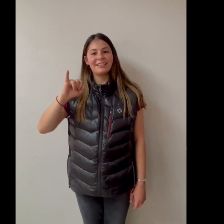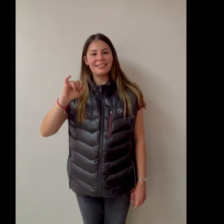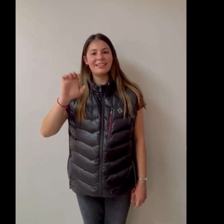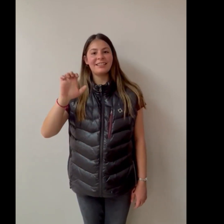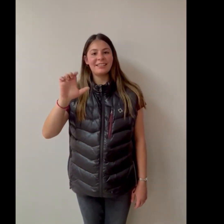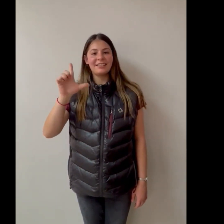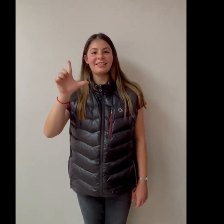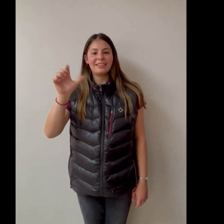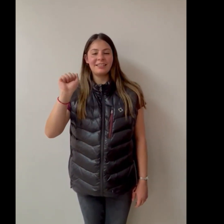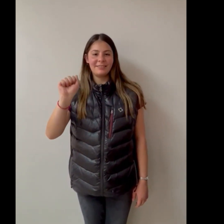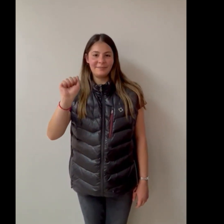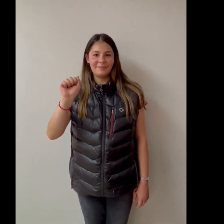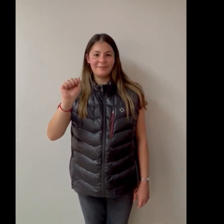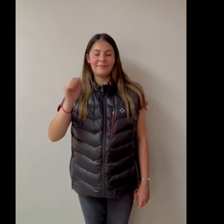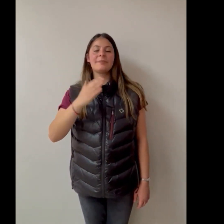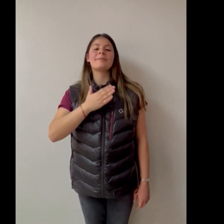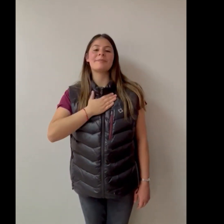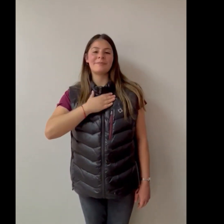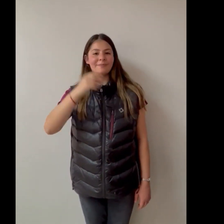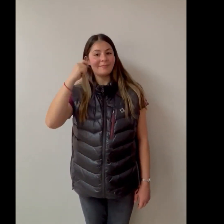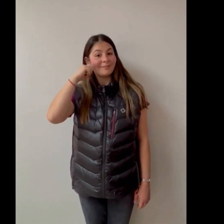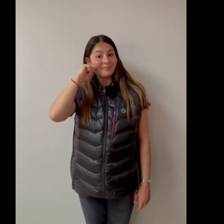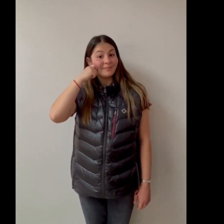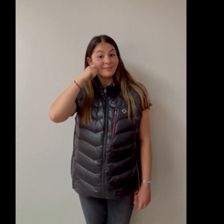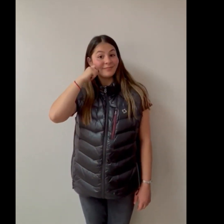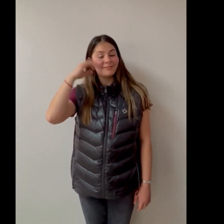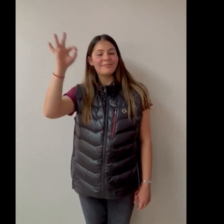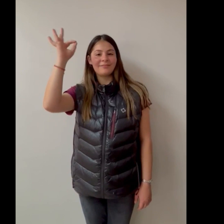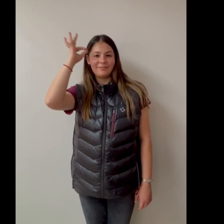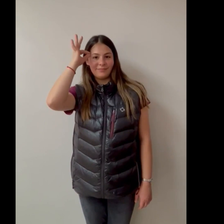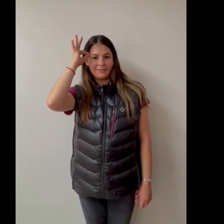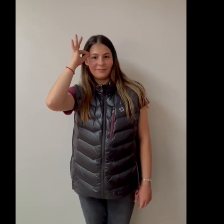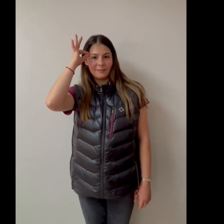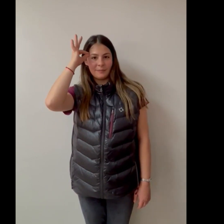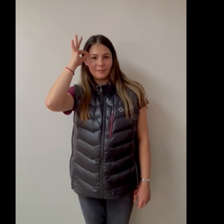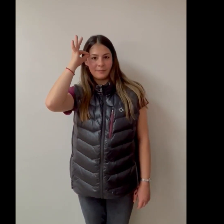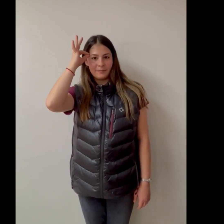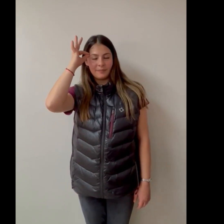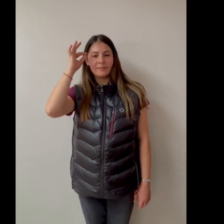Contigo mi buen Dios Siempre lo mejor